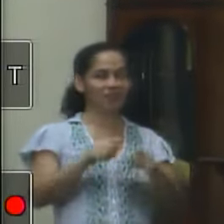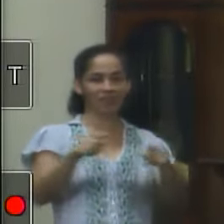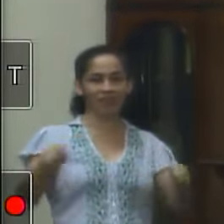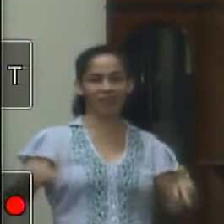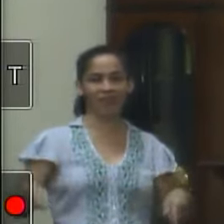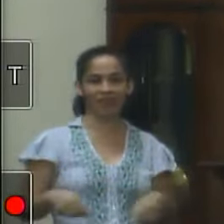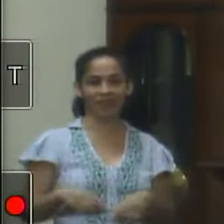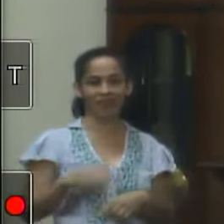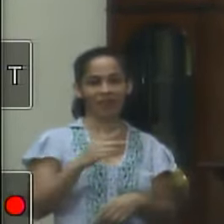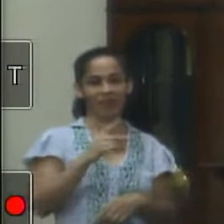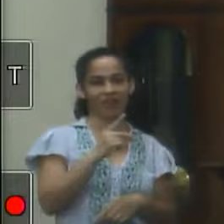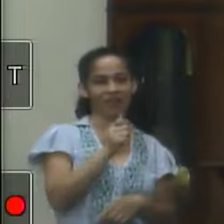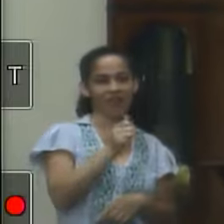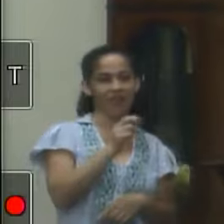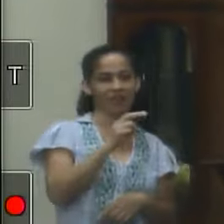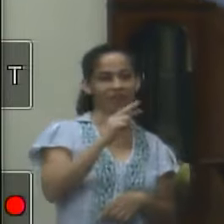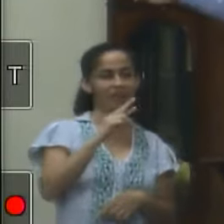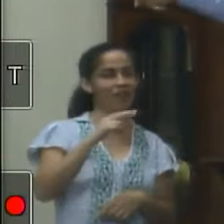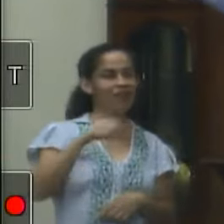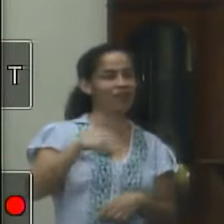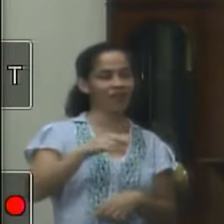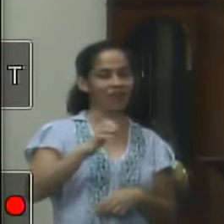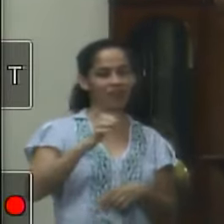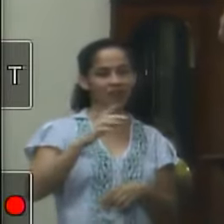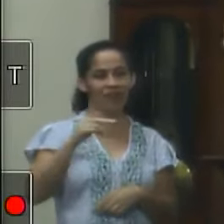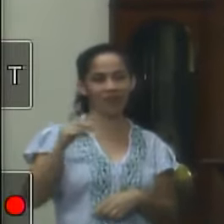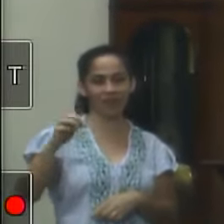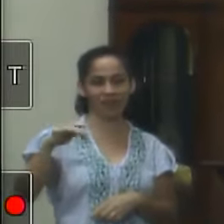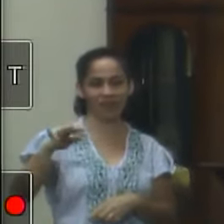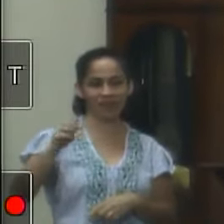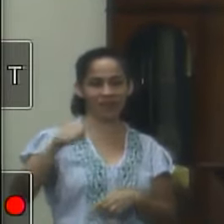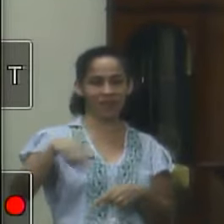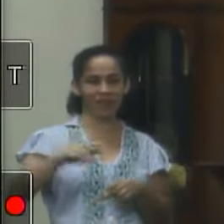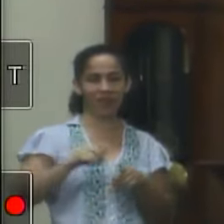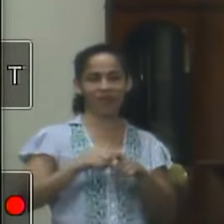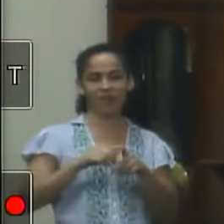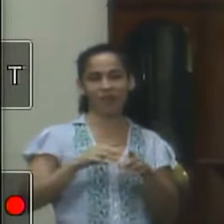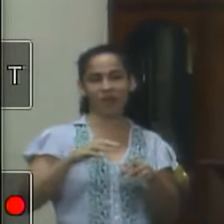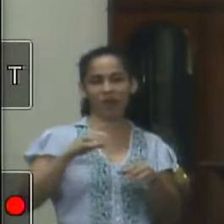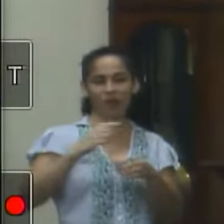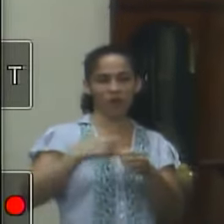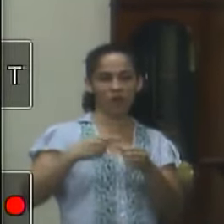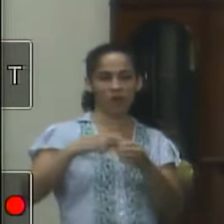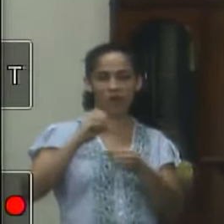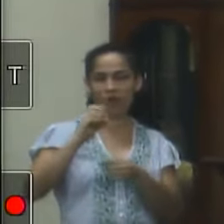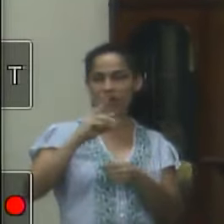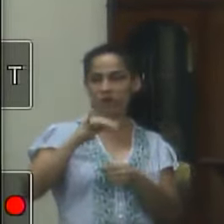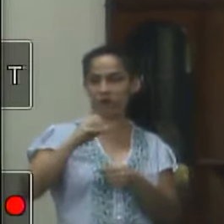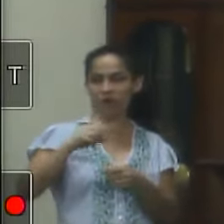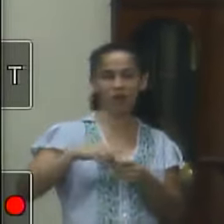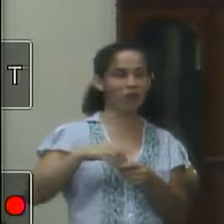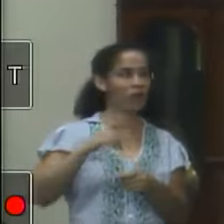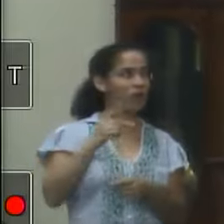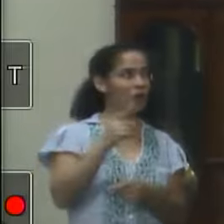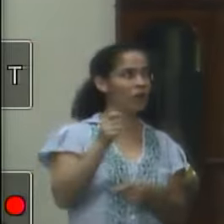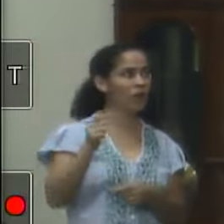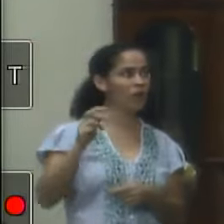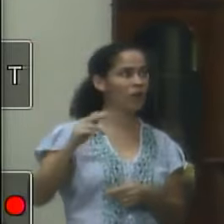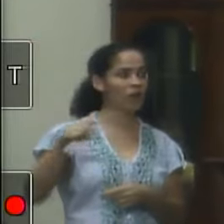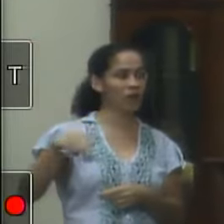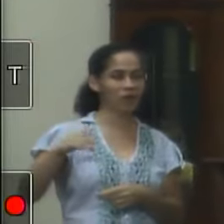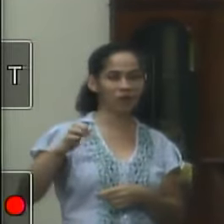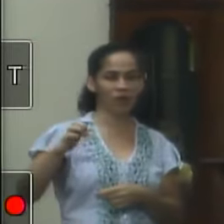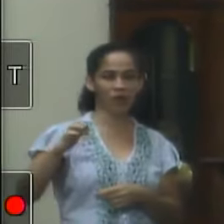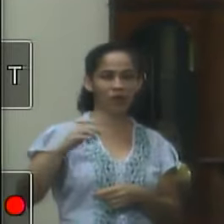pentanha vocês já falaram diversas quadras tem de Osório também mas canteiro e parque pentanha são duas localidades que